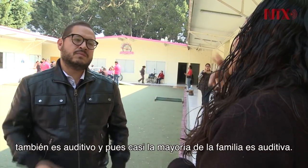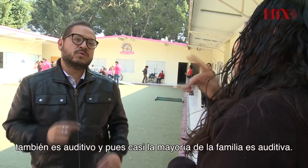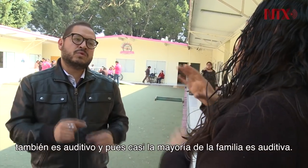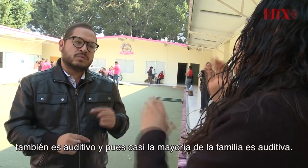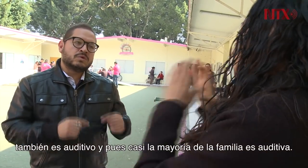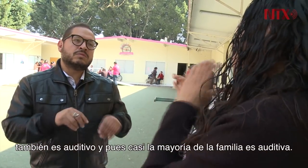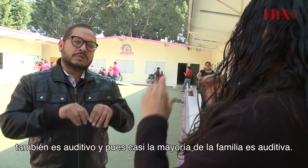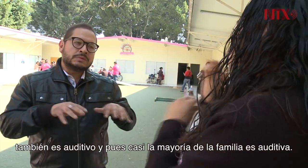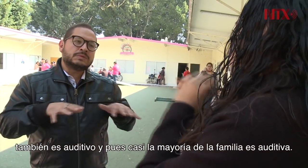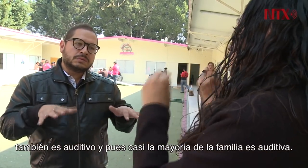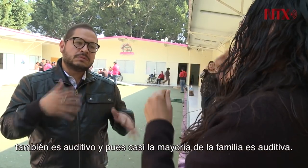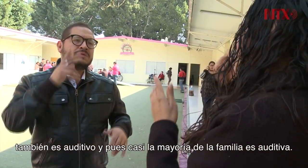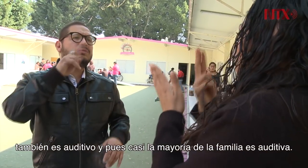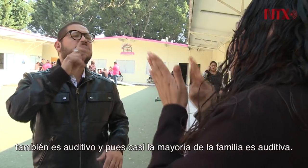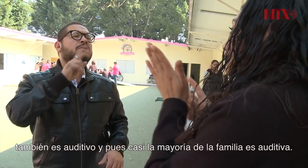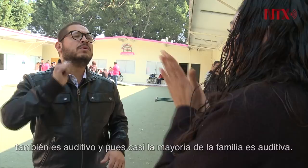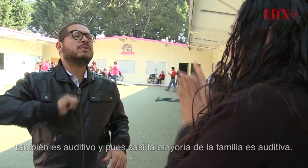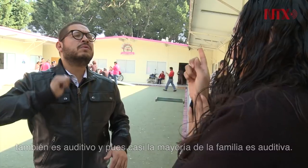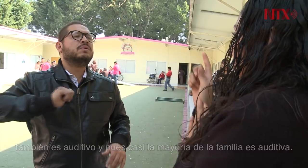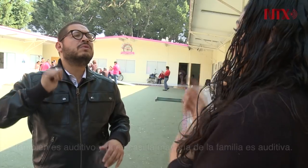casi la mayoría de la familia es auditiva.